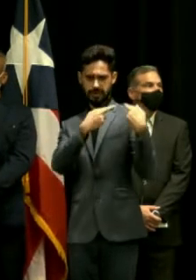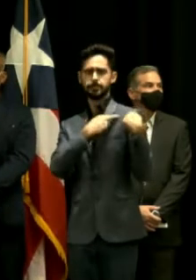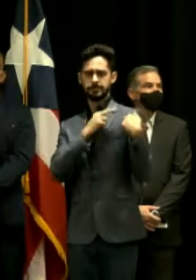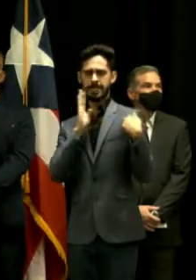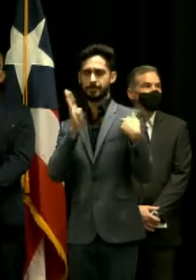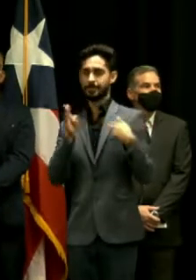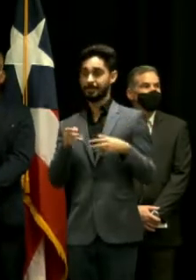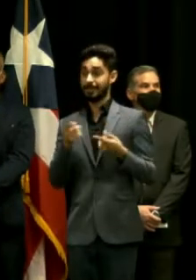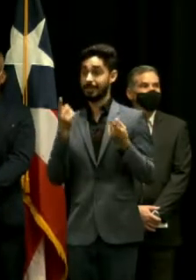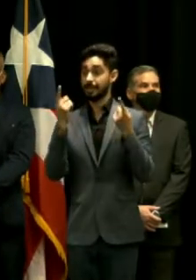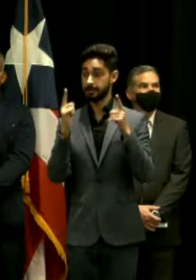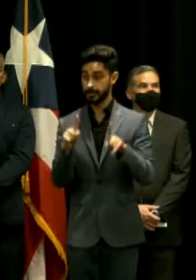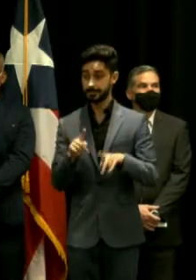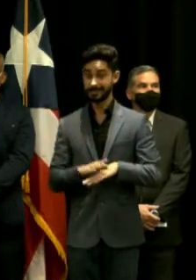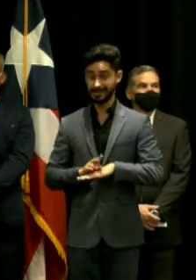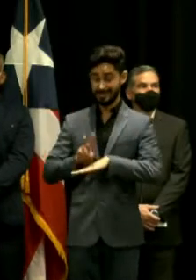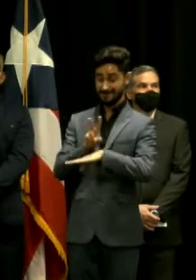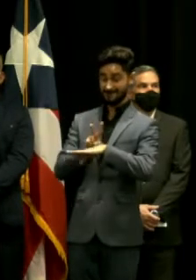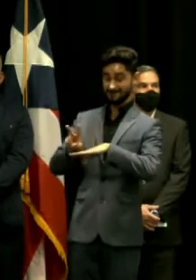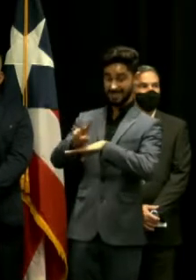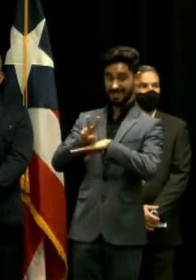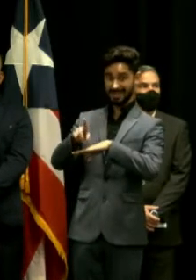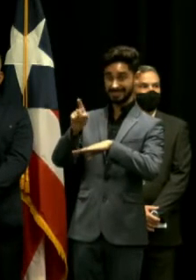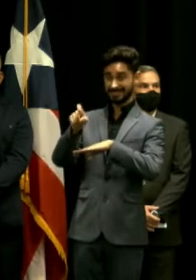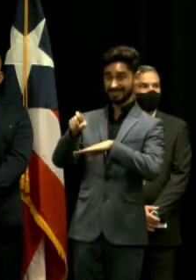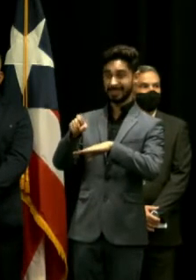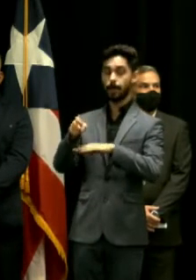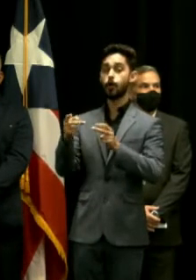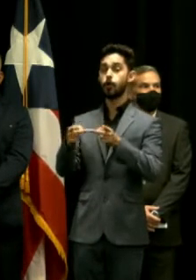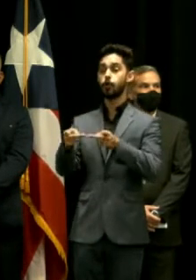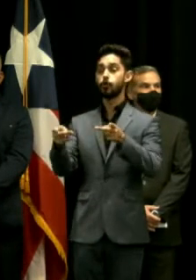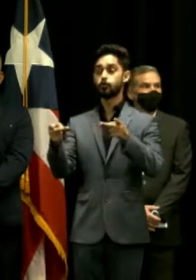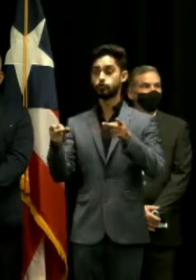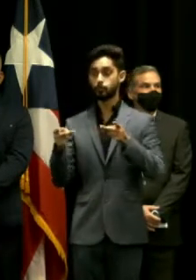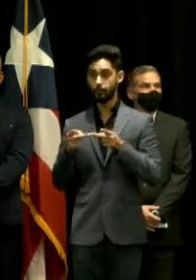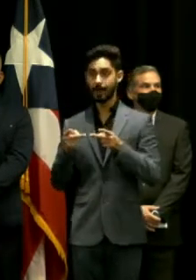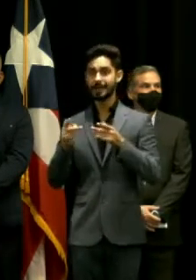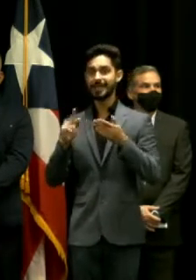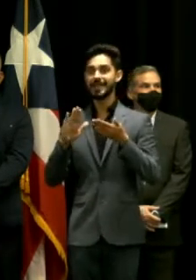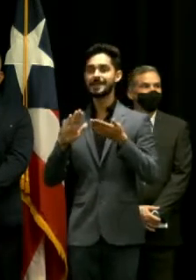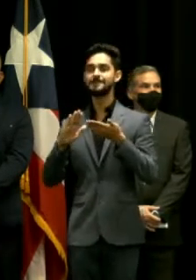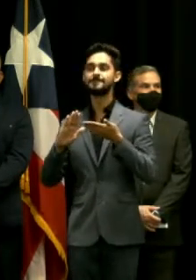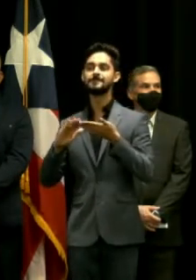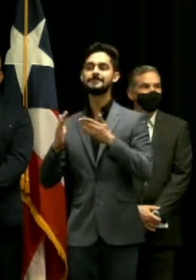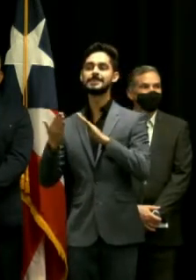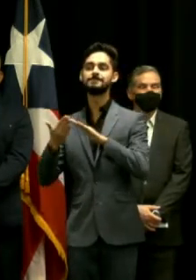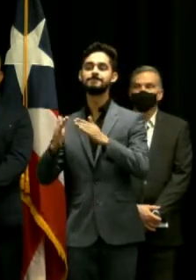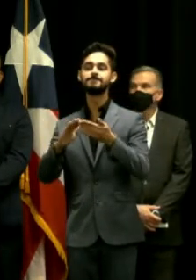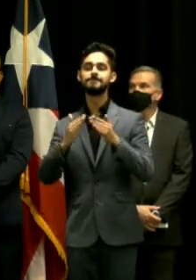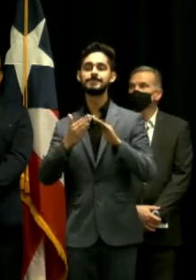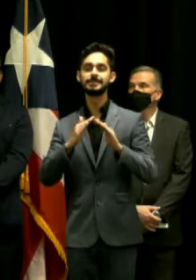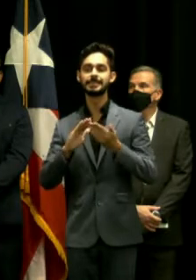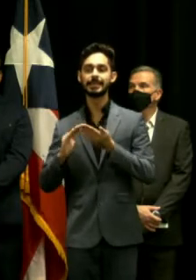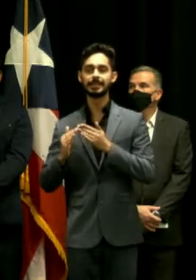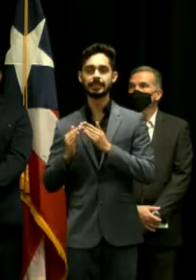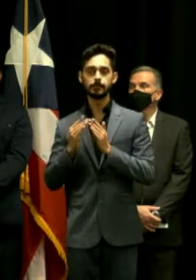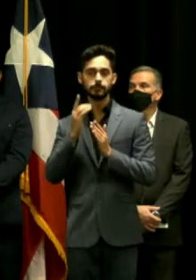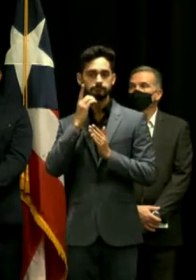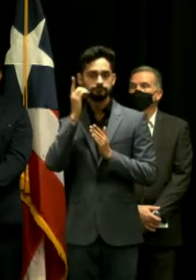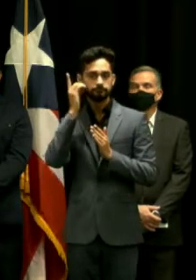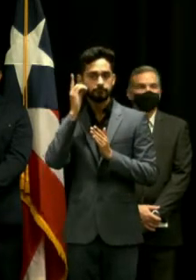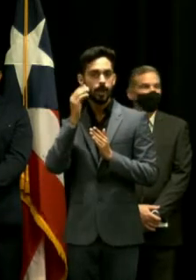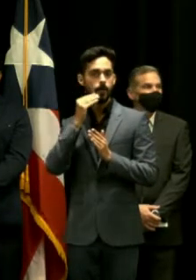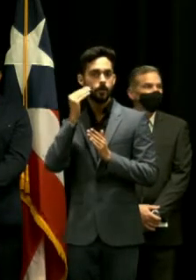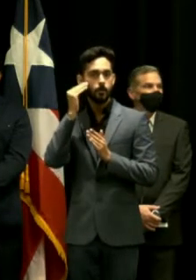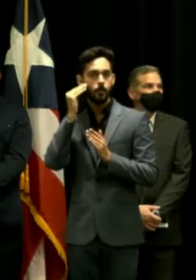necesario en Vieques construir una facilidad de vivienda para hospedar al